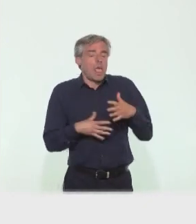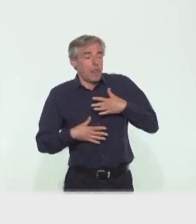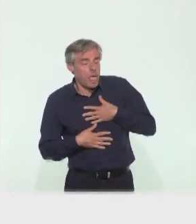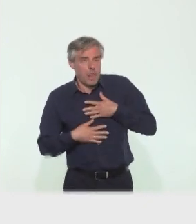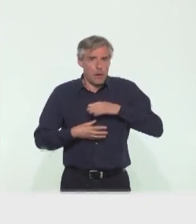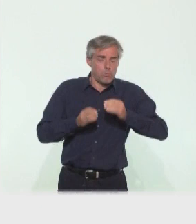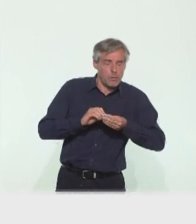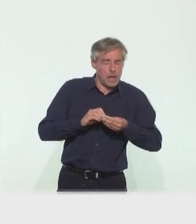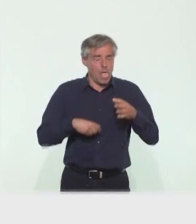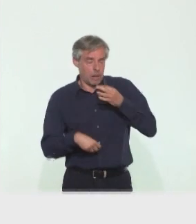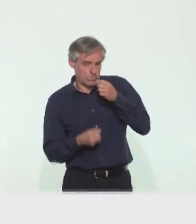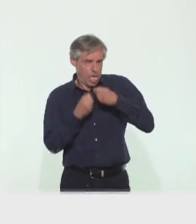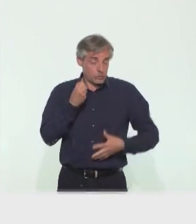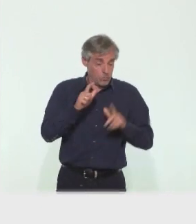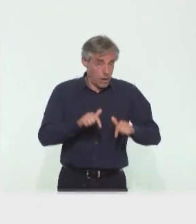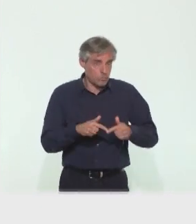développer des symptômes.